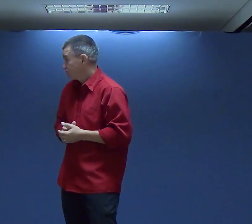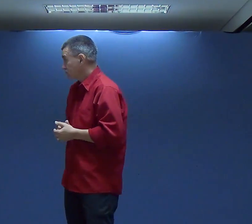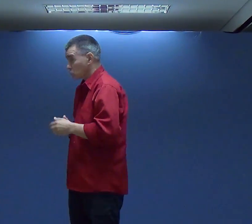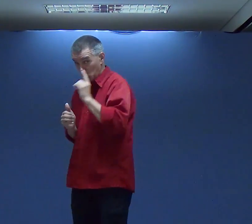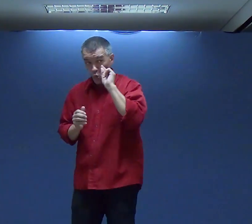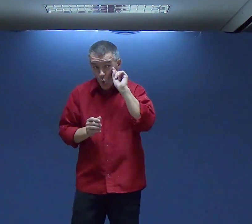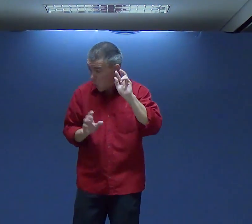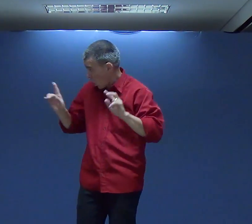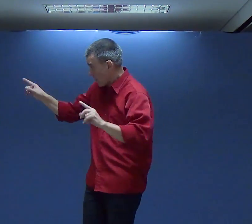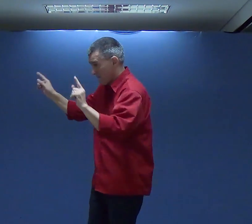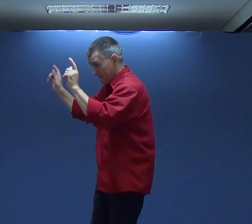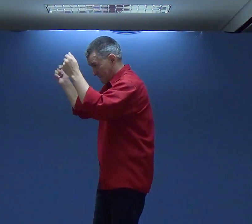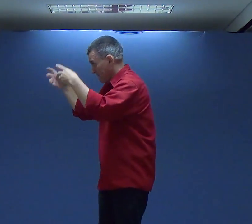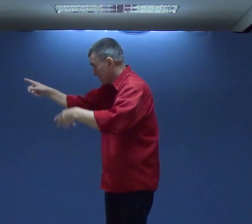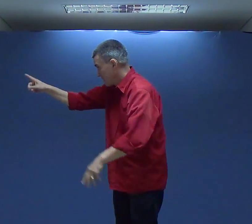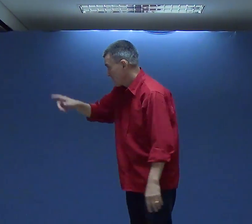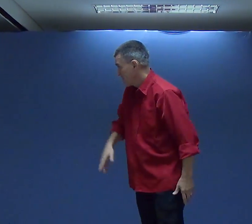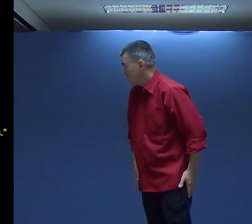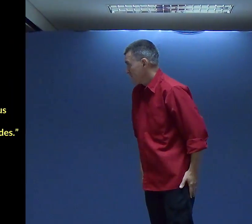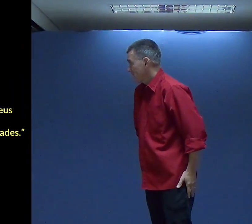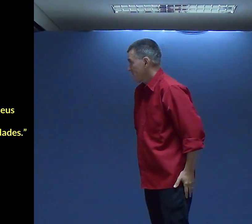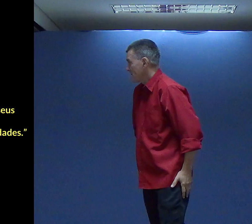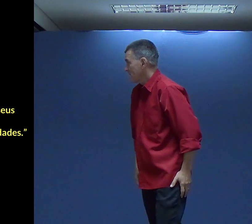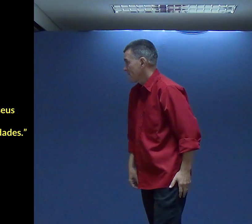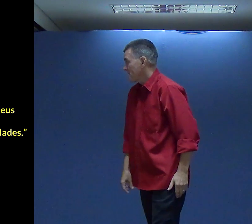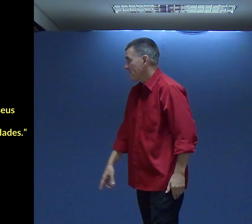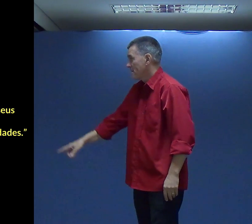Começam a tomar conta delas Pode passar Então